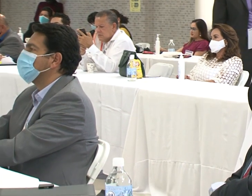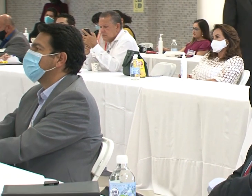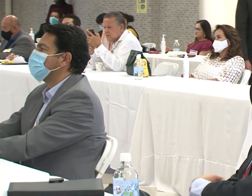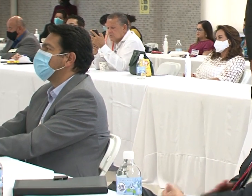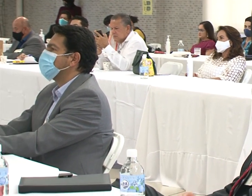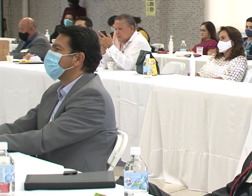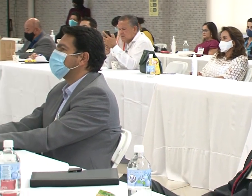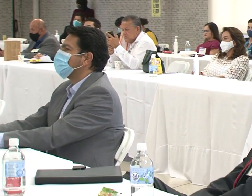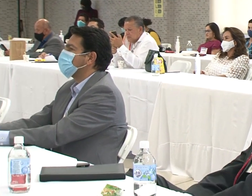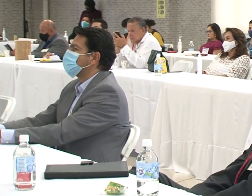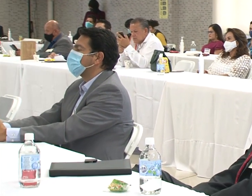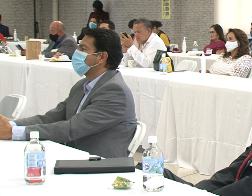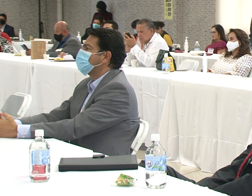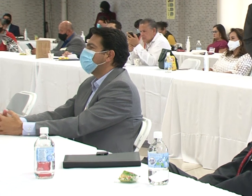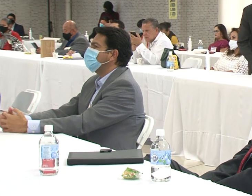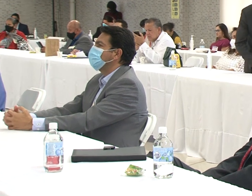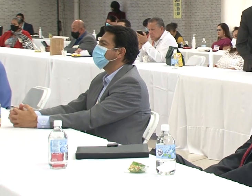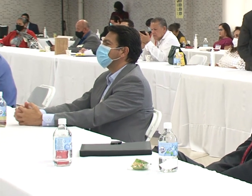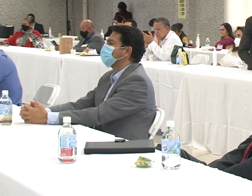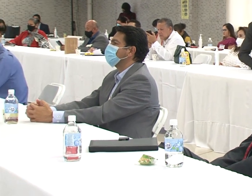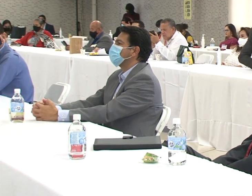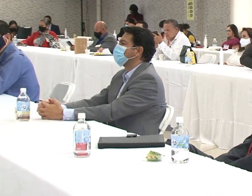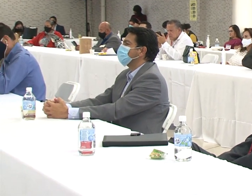legislativamente. la viabilidad.